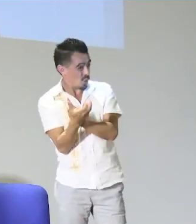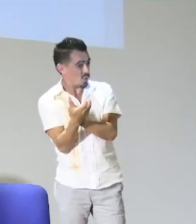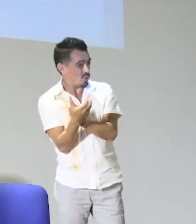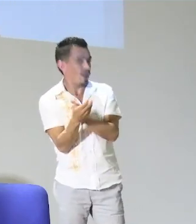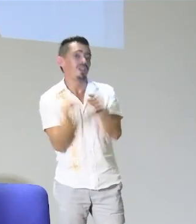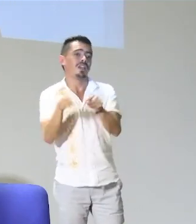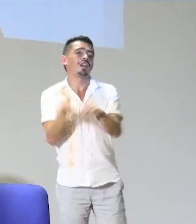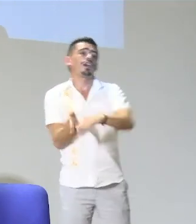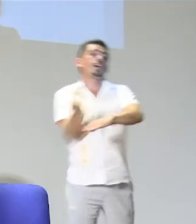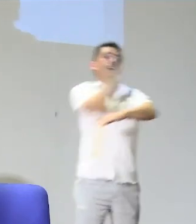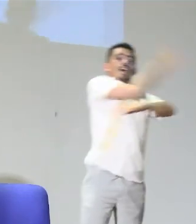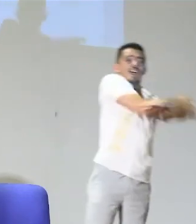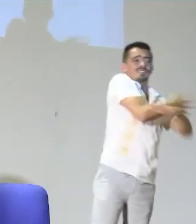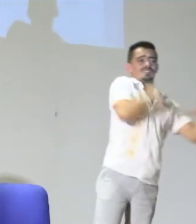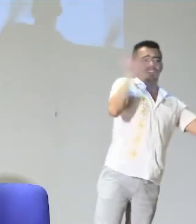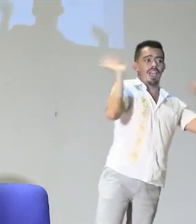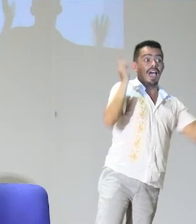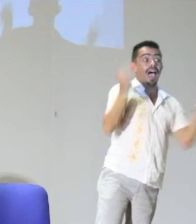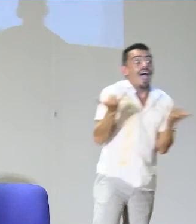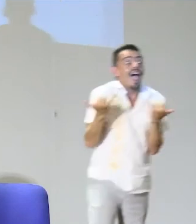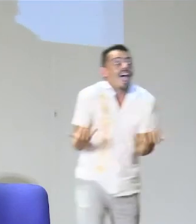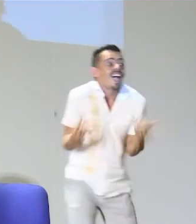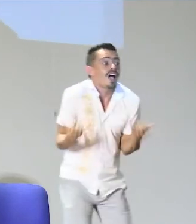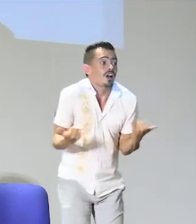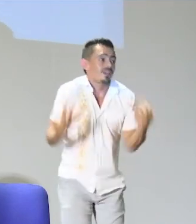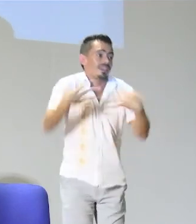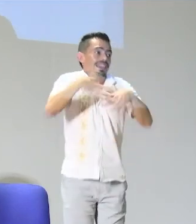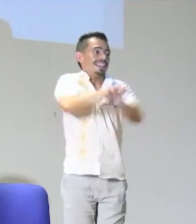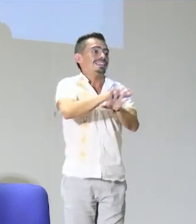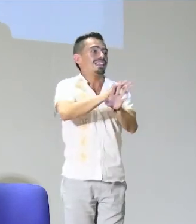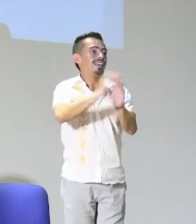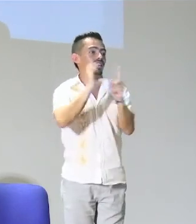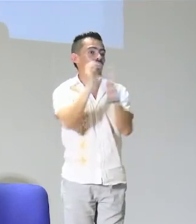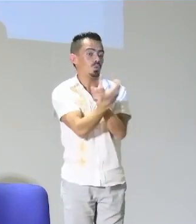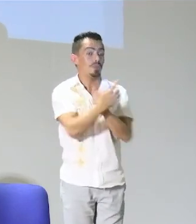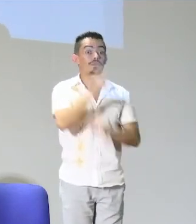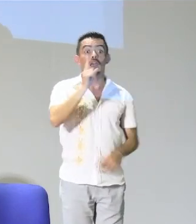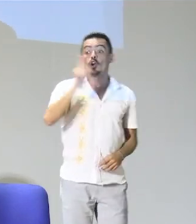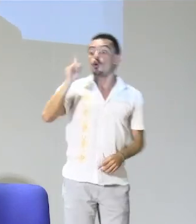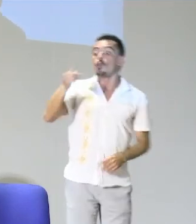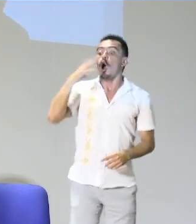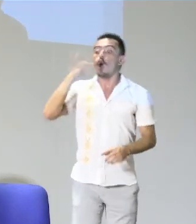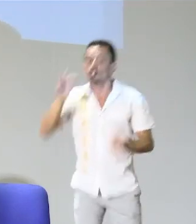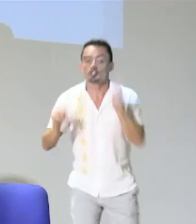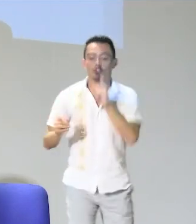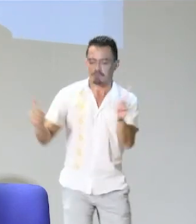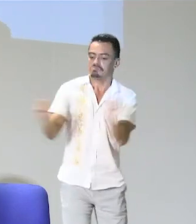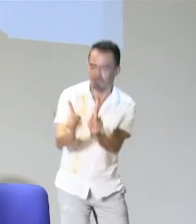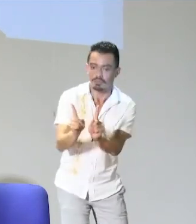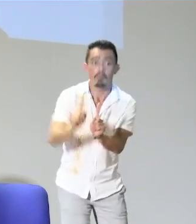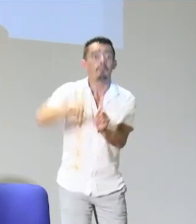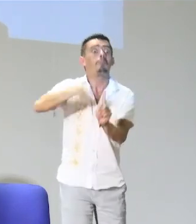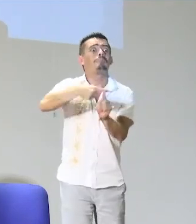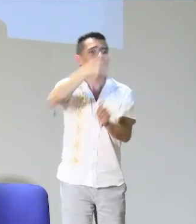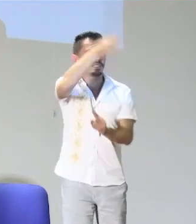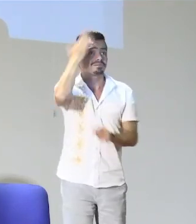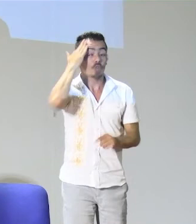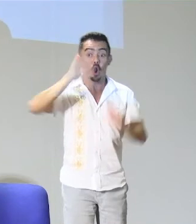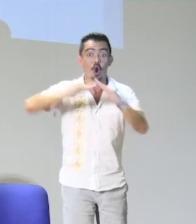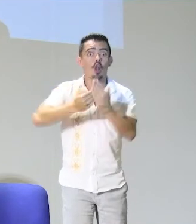recuerden lo que hemos estado hablando sobre en estos días, ¿verdad? Ya hemos hablado de que ya teníamos ese modelo bilingüe y bicultural en las aulas